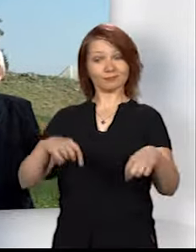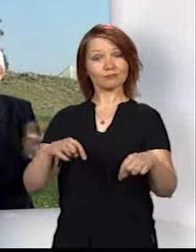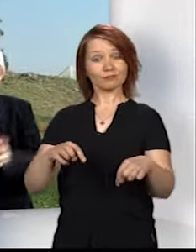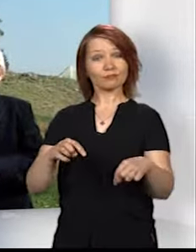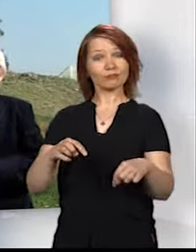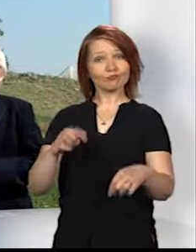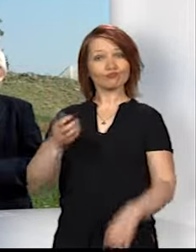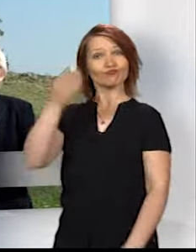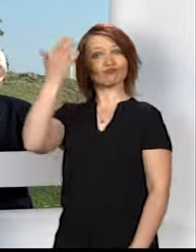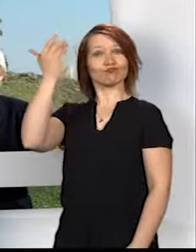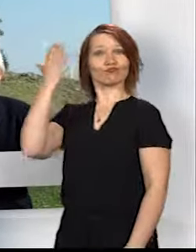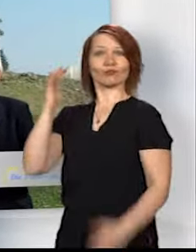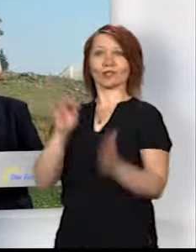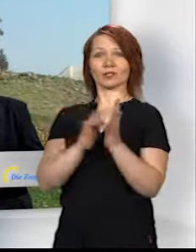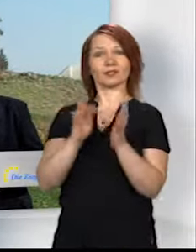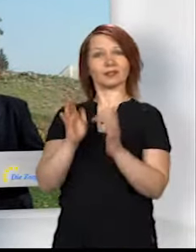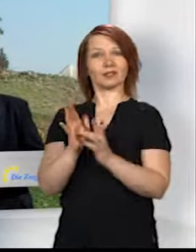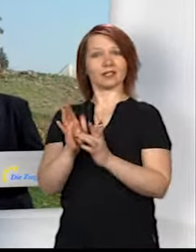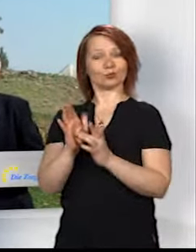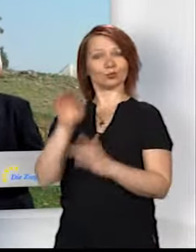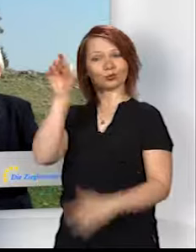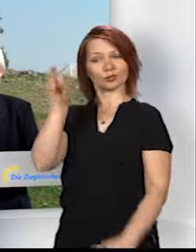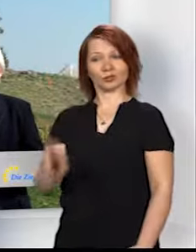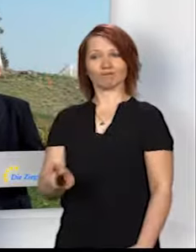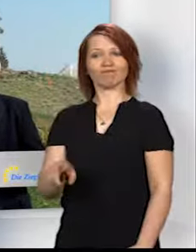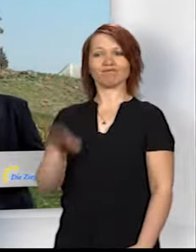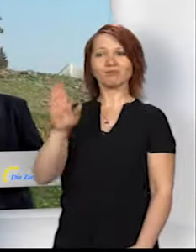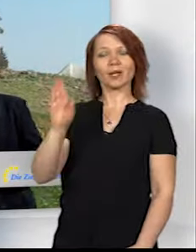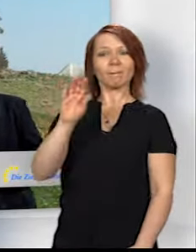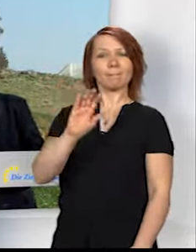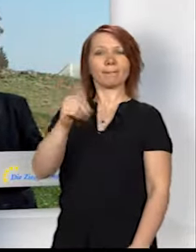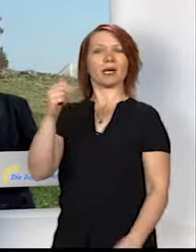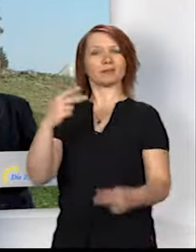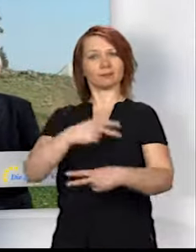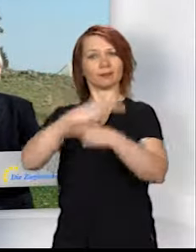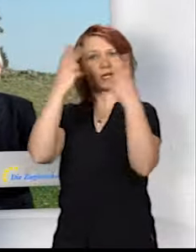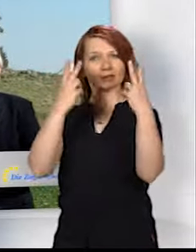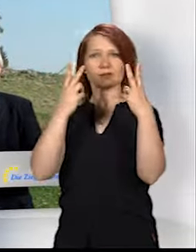seine vielleicht bekannteste und wichtigste Predigt gehalten.